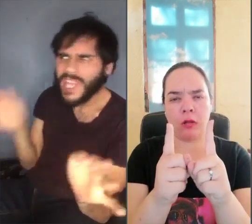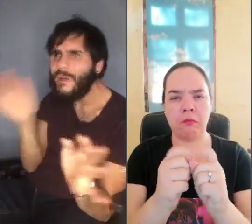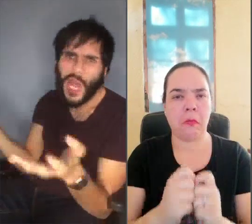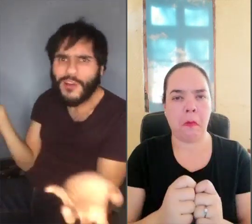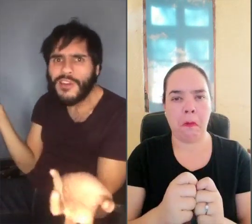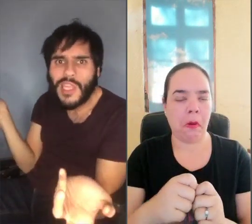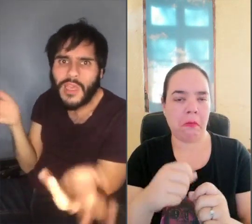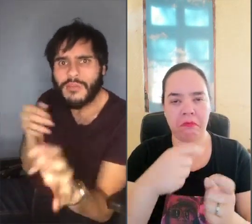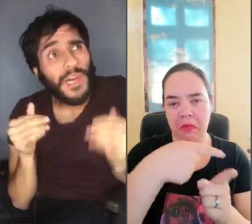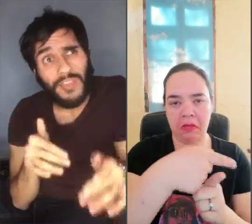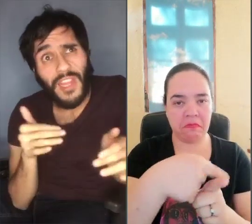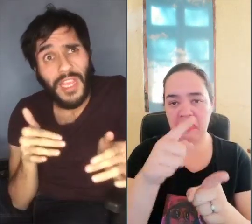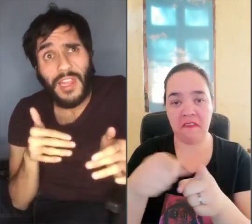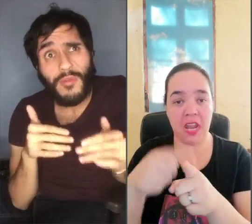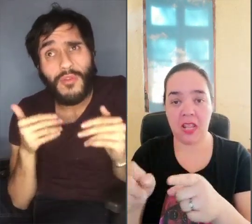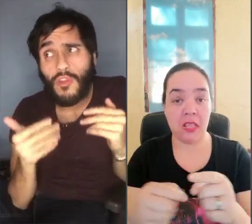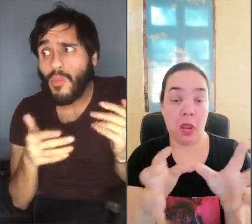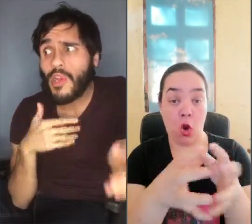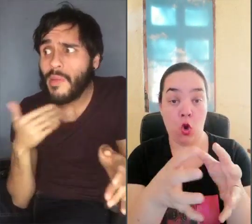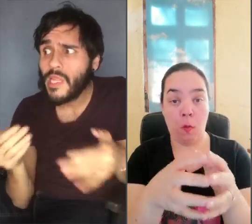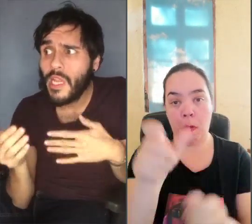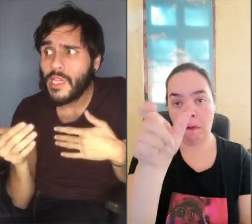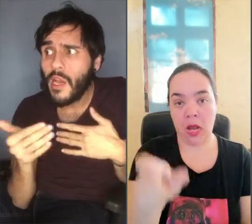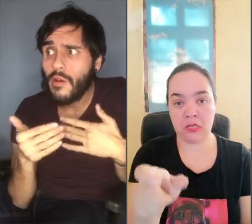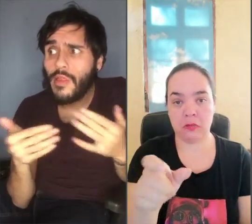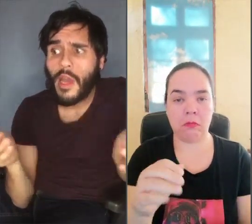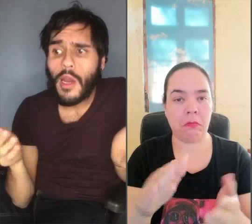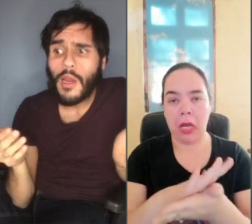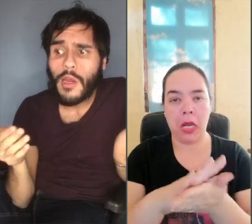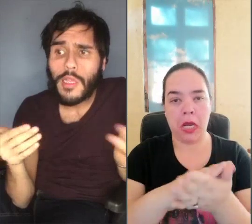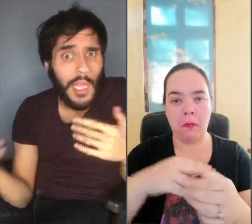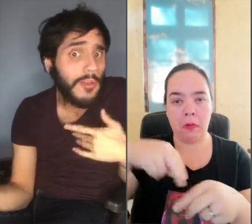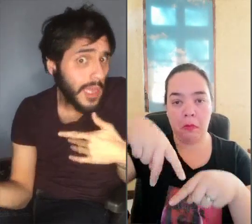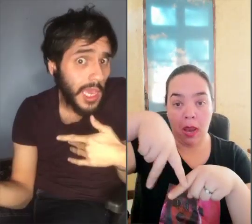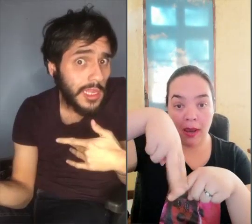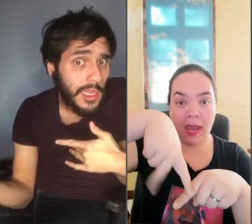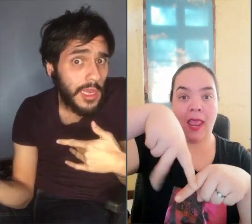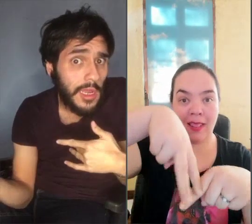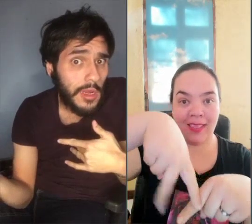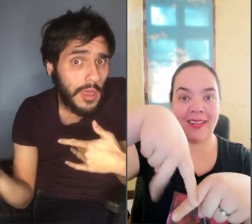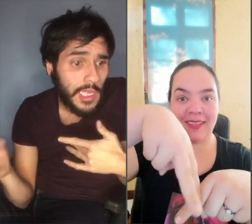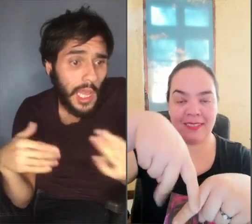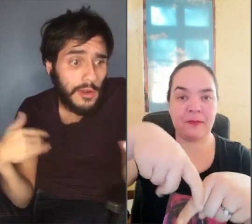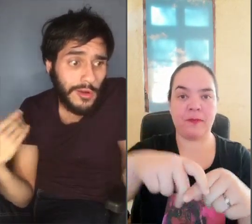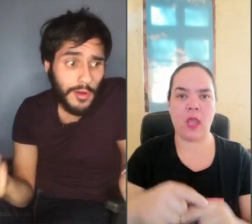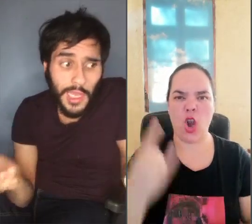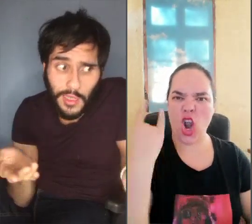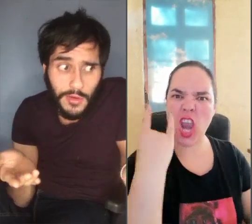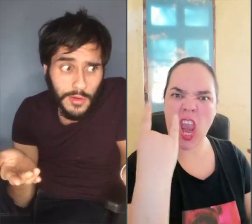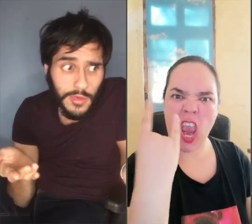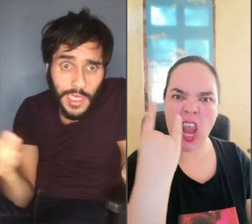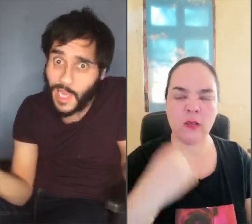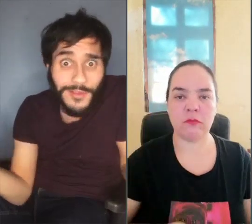Como para hacerla más corta Para definirle un grupo de pertenencia Onda, están los skaters Están los